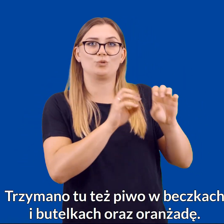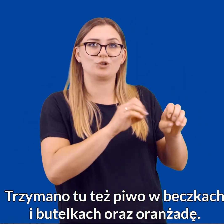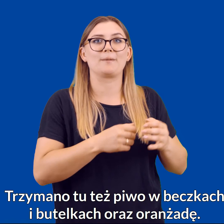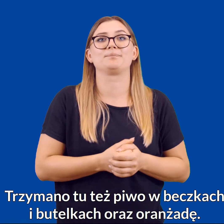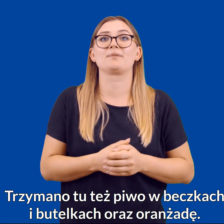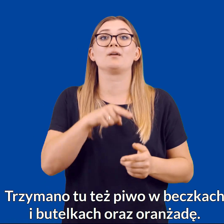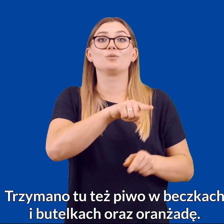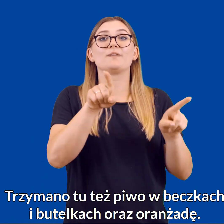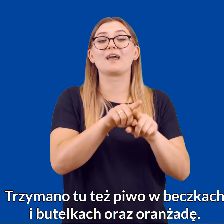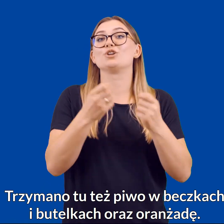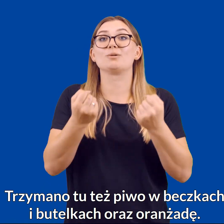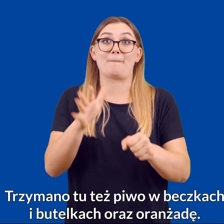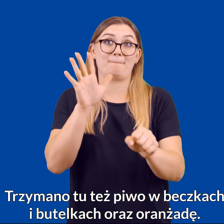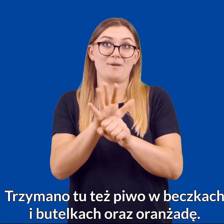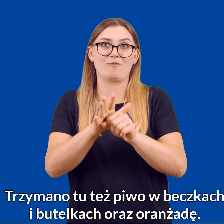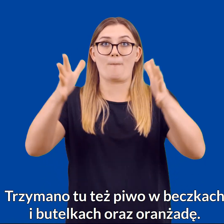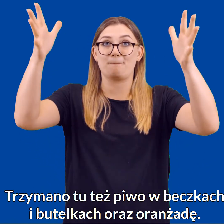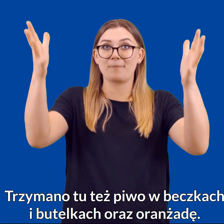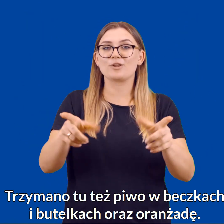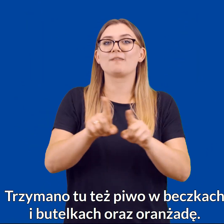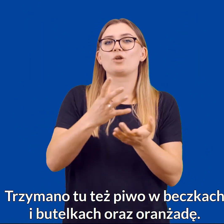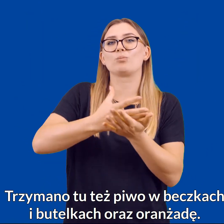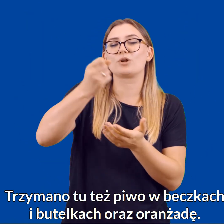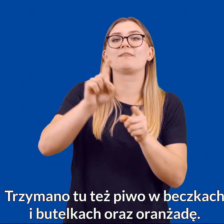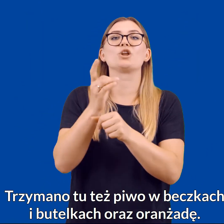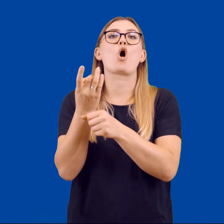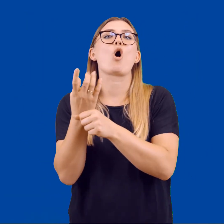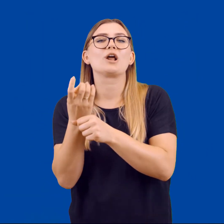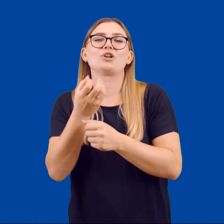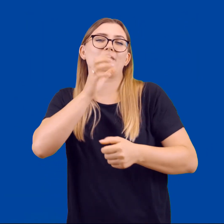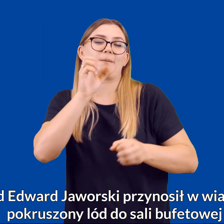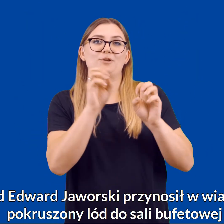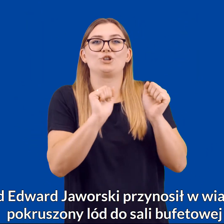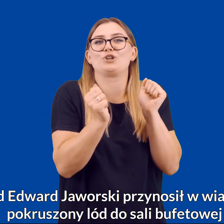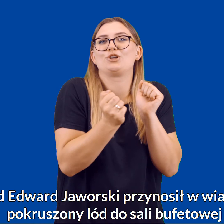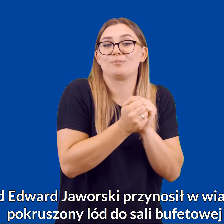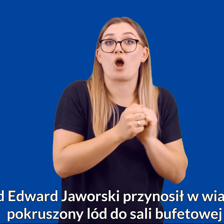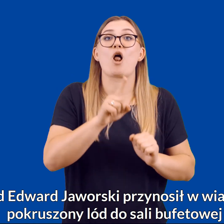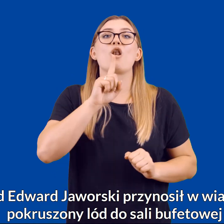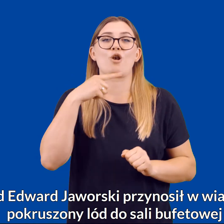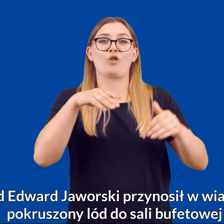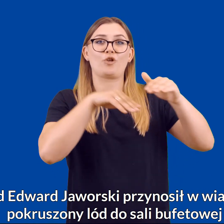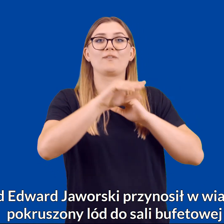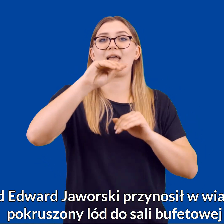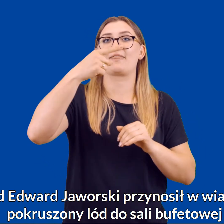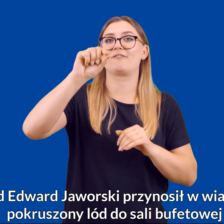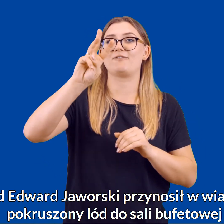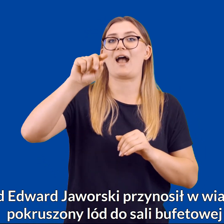Trzymano tu też piwo w beczkach i butelkach oraz oranżadę. Stąd Edward Jaworski przynosił w wiadrze